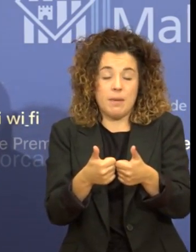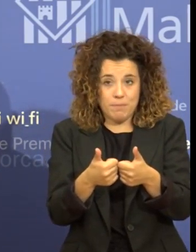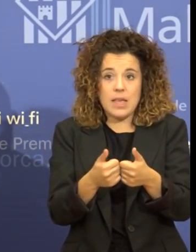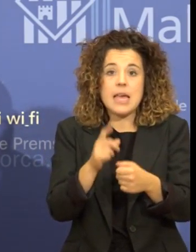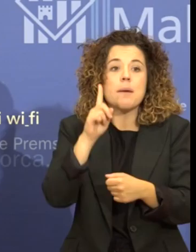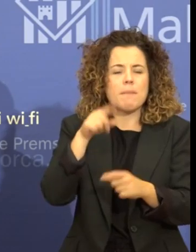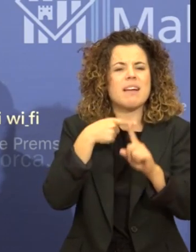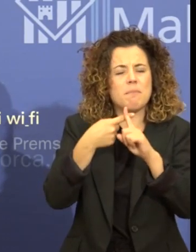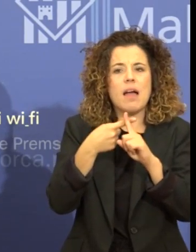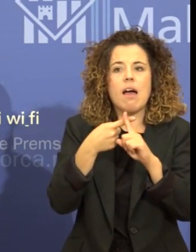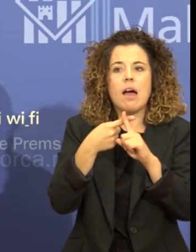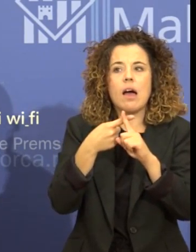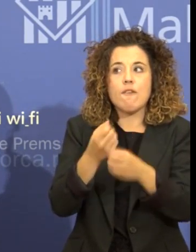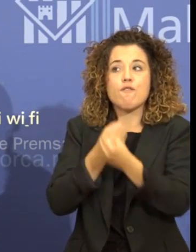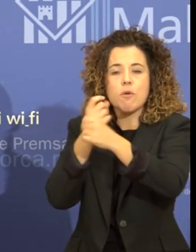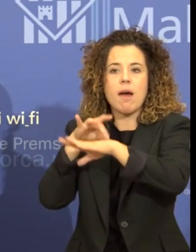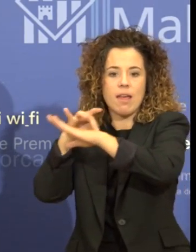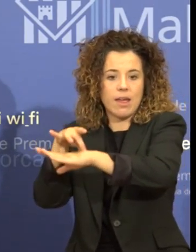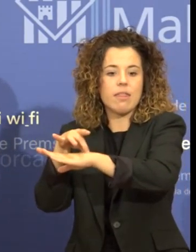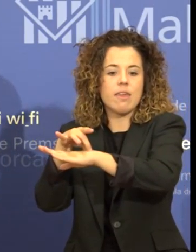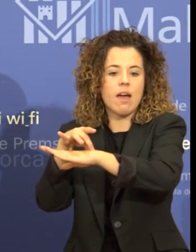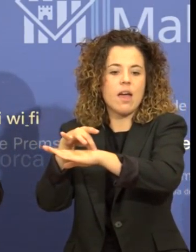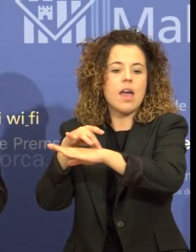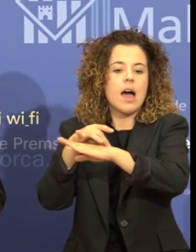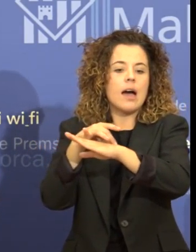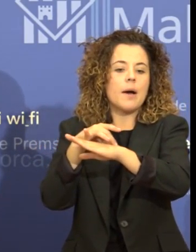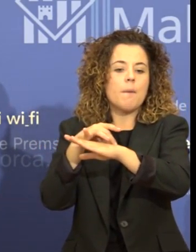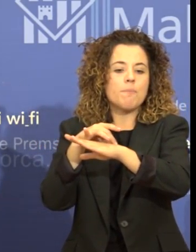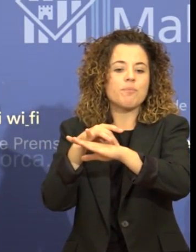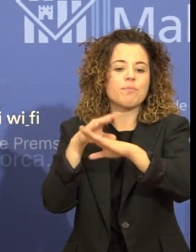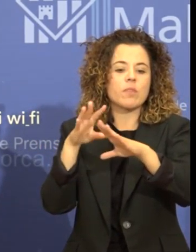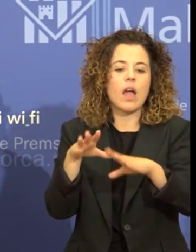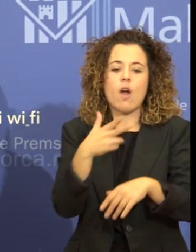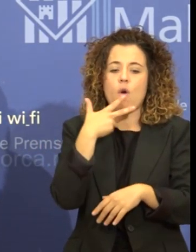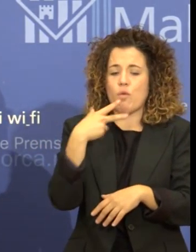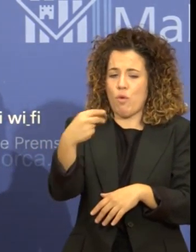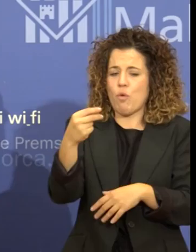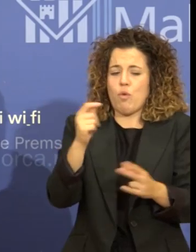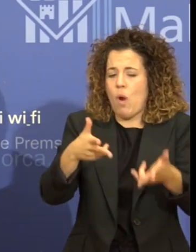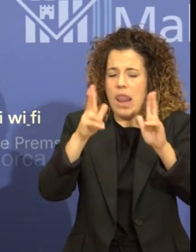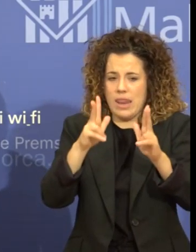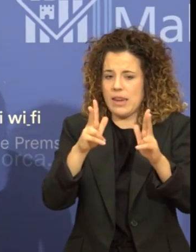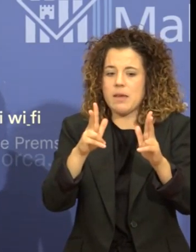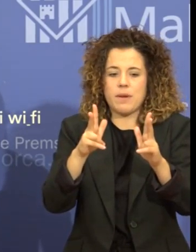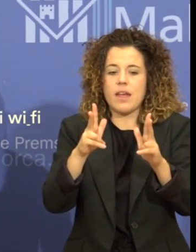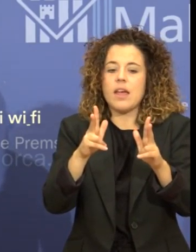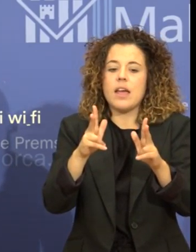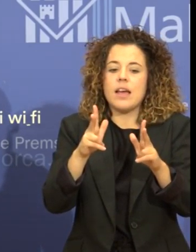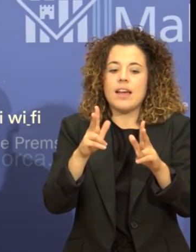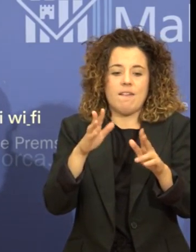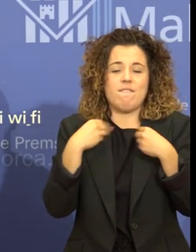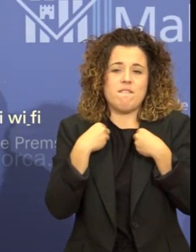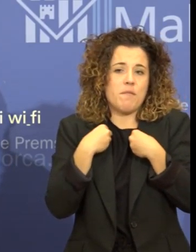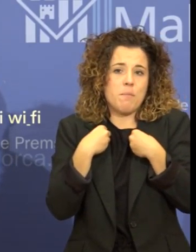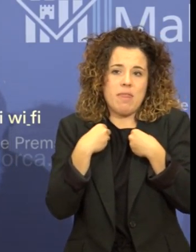la denegació de cèl·lules d'habitabilitat. Quan s'apassarà una cèl·lula d'habitabilitat i dins d'aquest expedient també